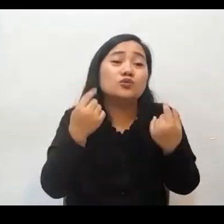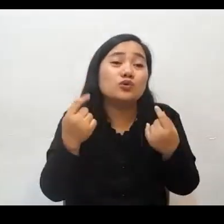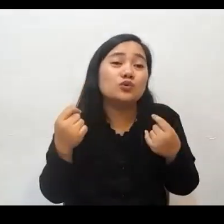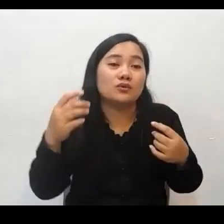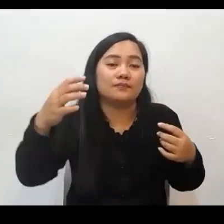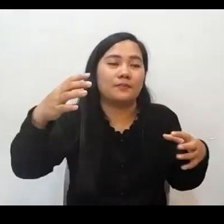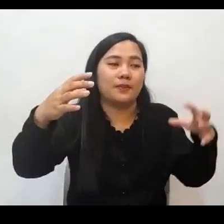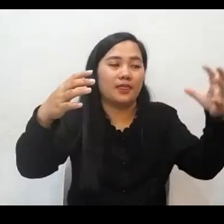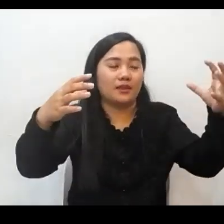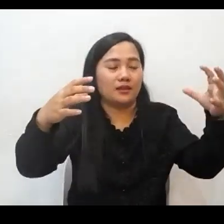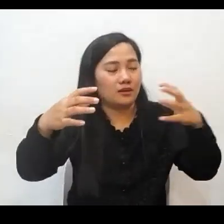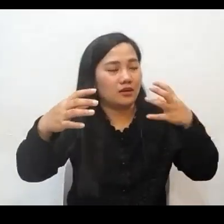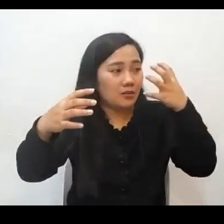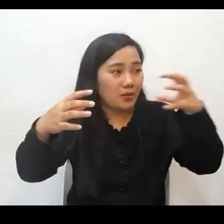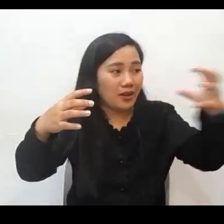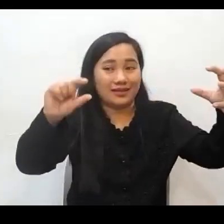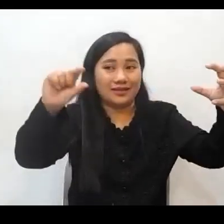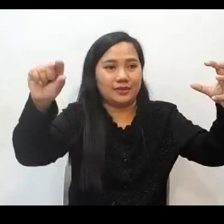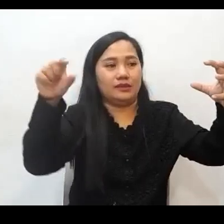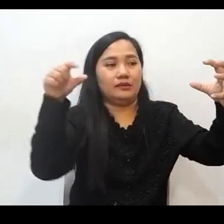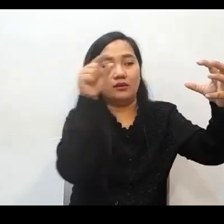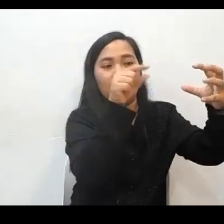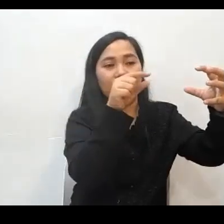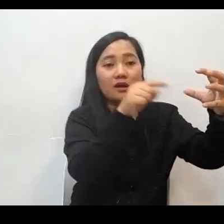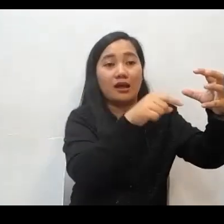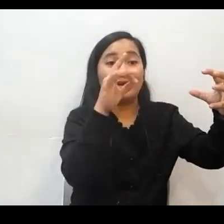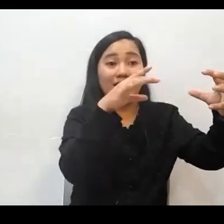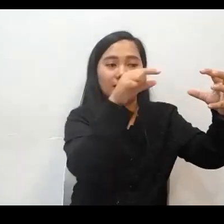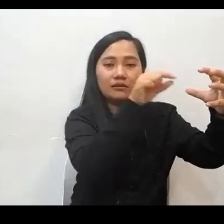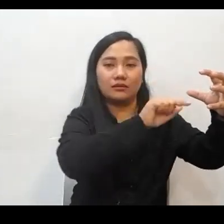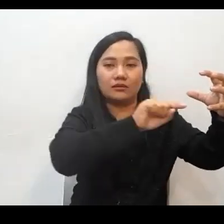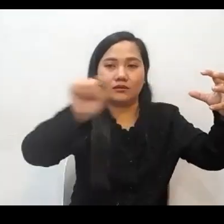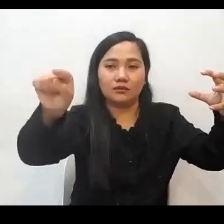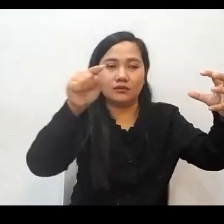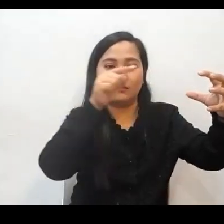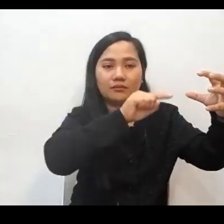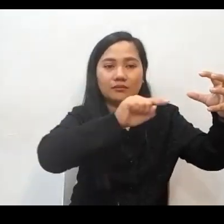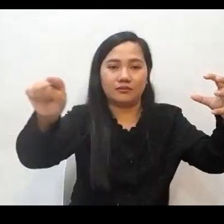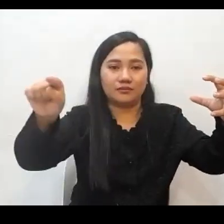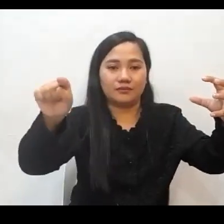sapagkat yung tungkulin po ng buwan ay upang i-reflect yung liwanag mula sa araw patungo sa sanlibutan